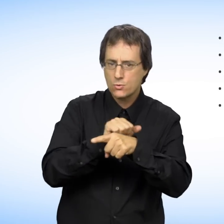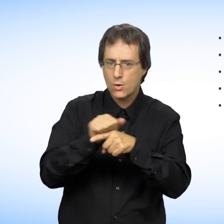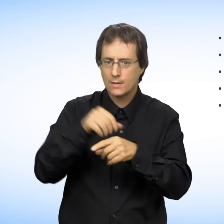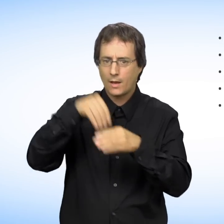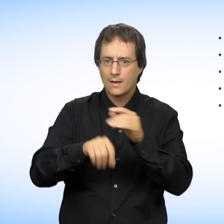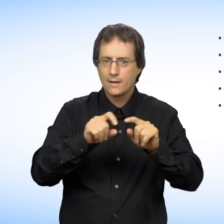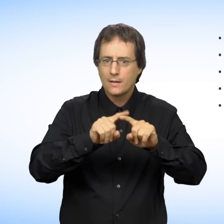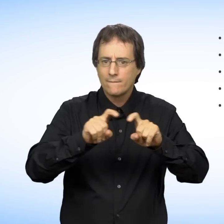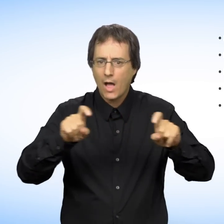différents milieux.